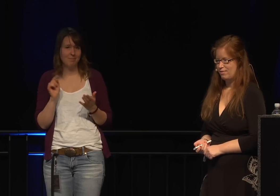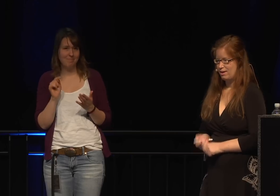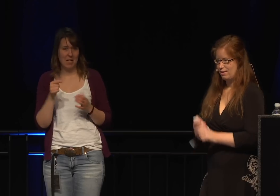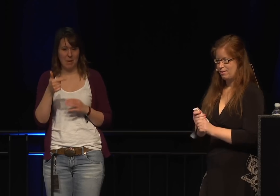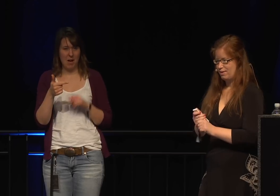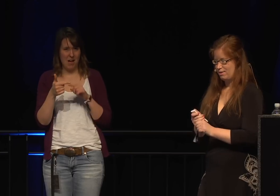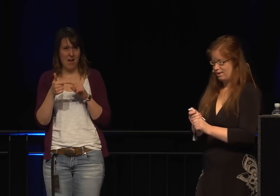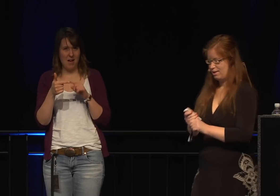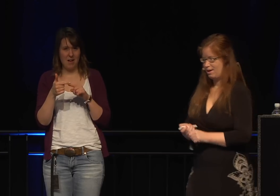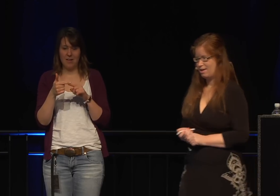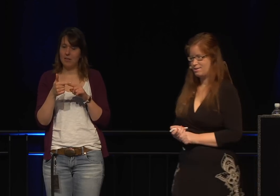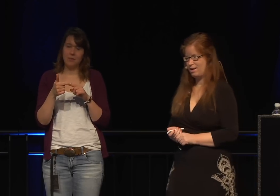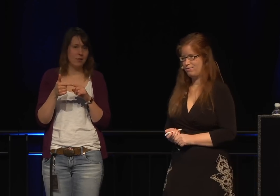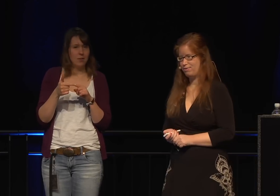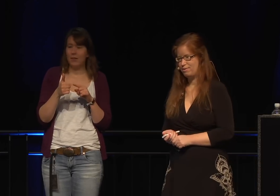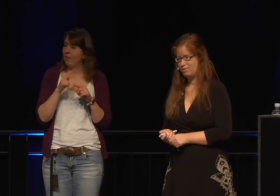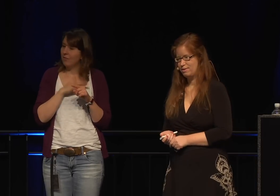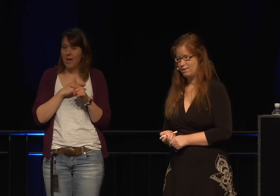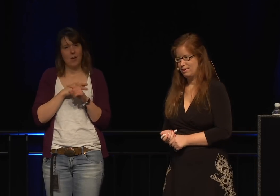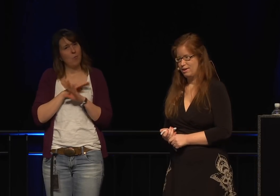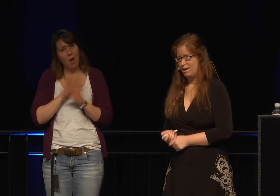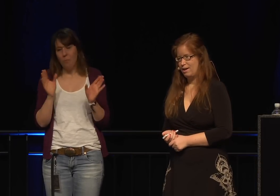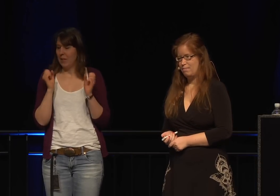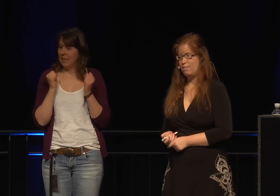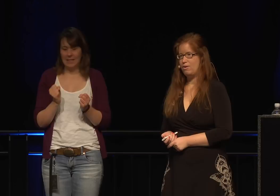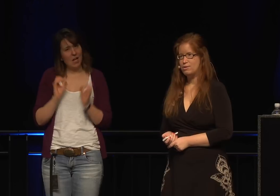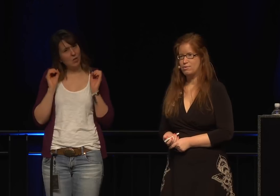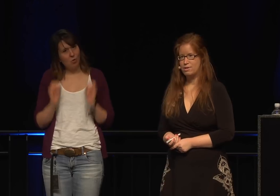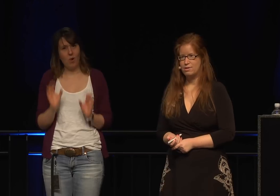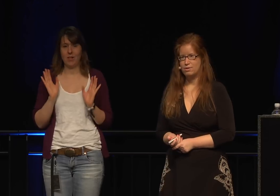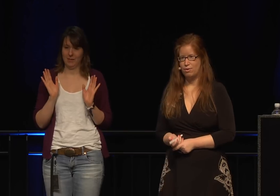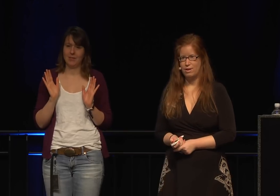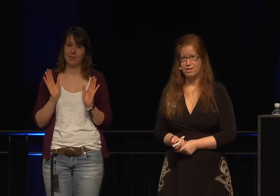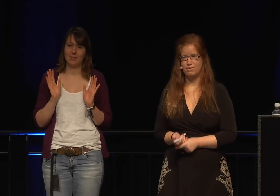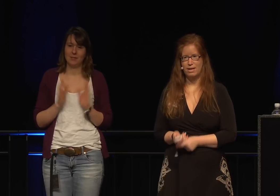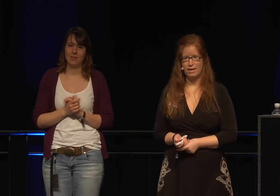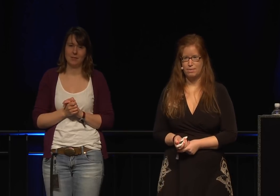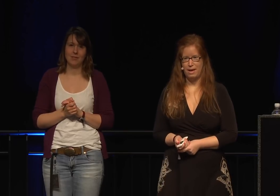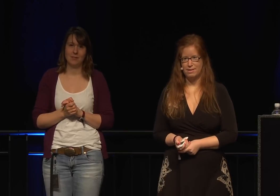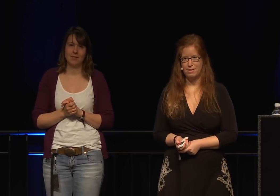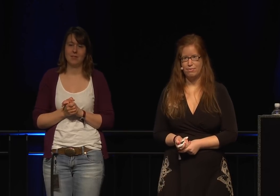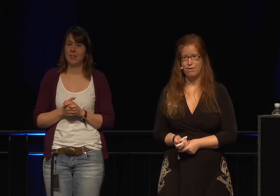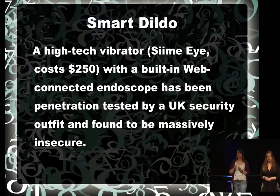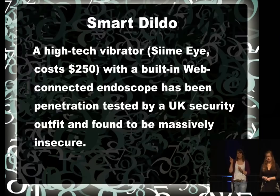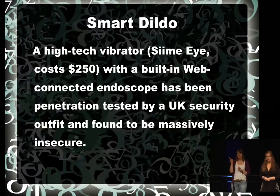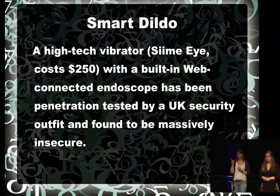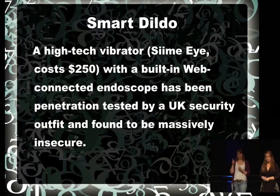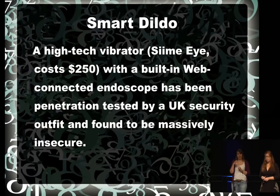wie die meisten, ziemlich unsicher.